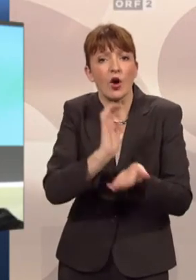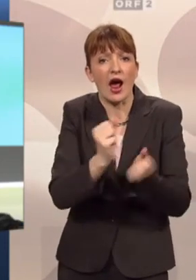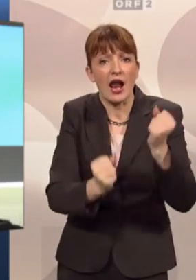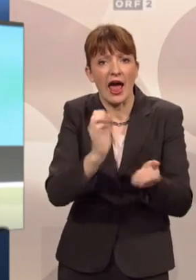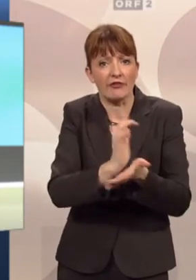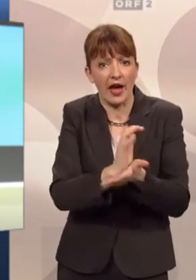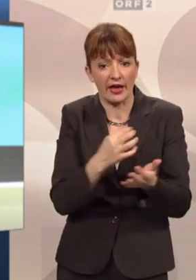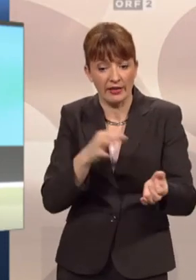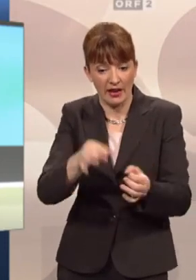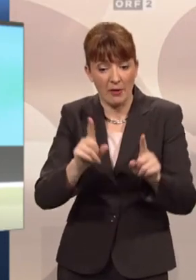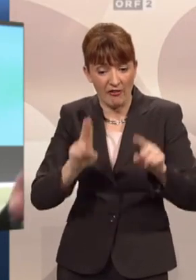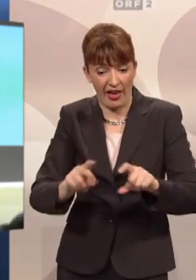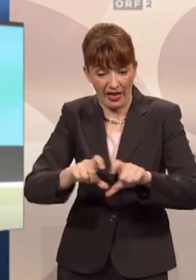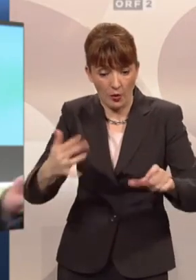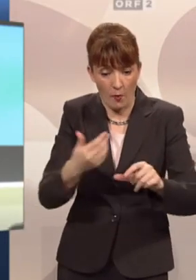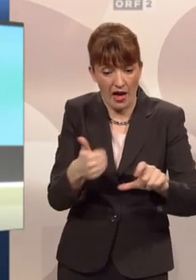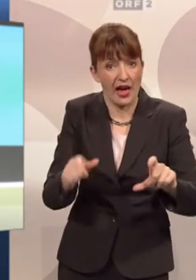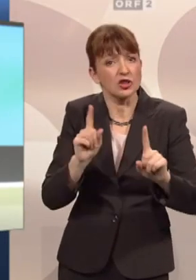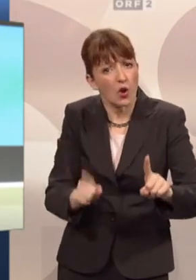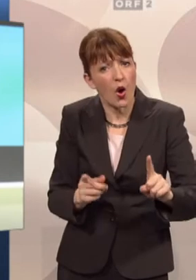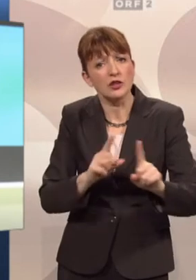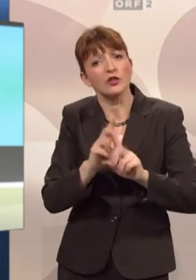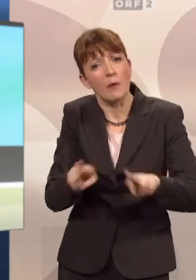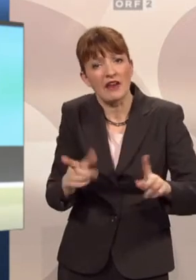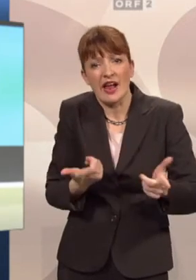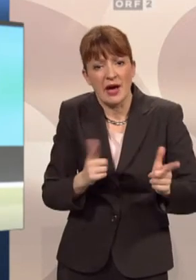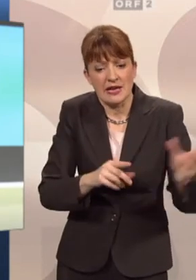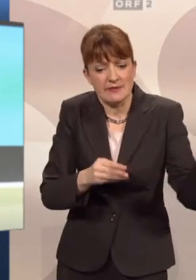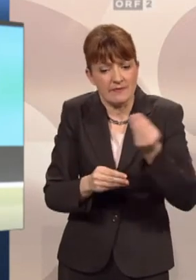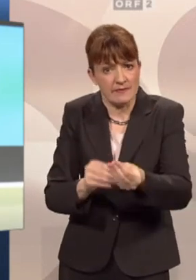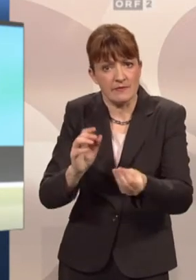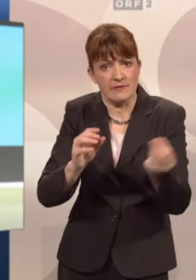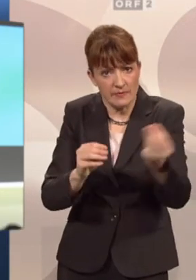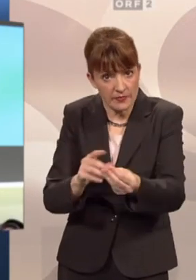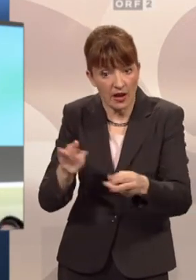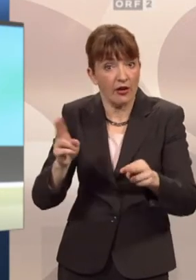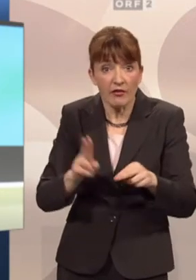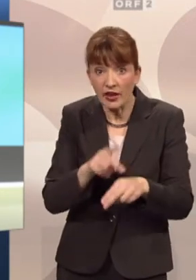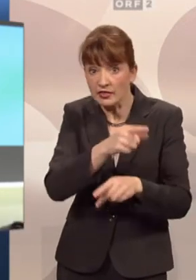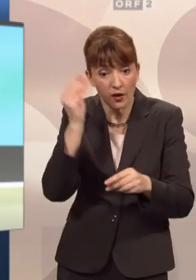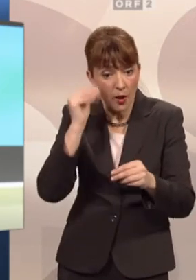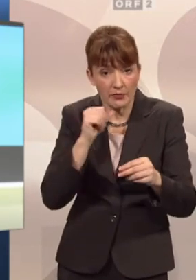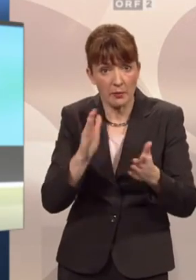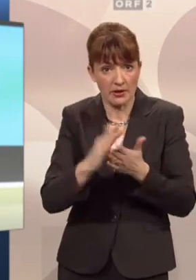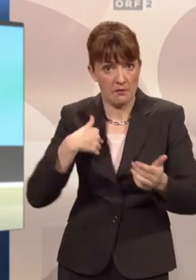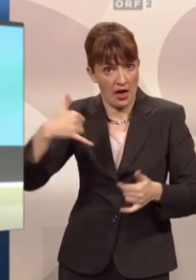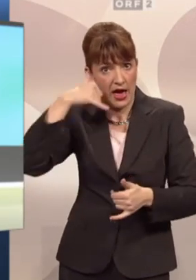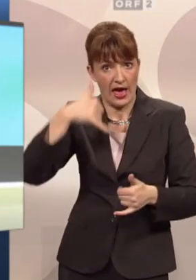wirklich berechtigt ist der, der sein Kennzeichen dort auf dem Zulassungsschein hat. Und außerdem, wenn alle Strick reißen und Sie glauben mir das nicht, dann rufen Sie mich an, dann